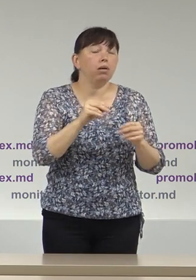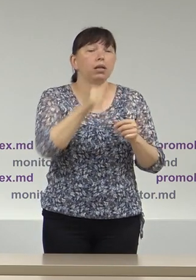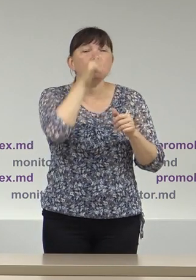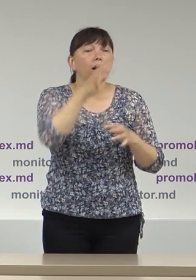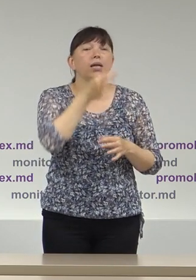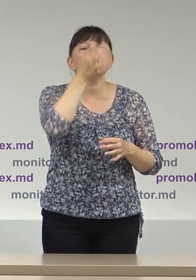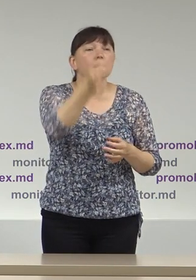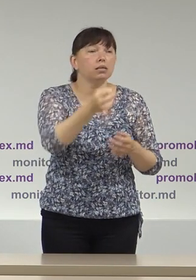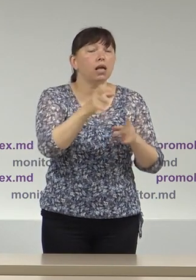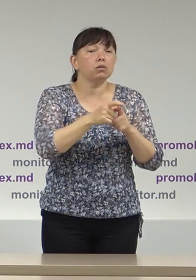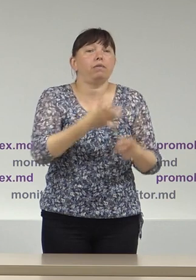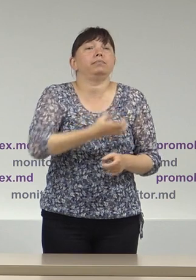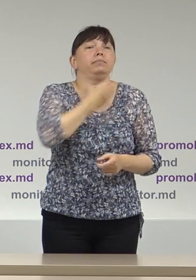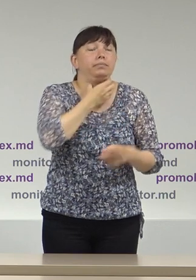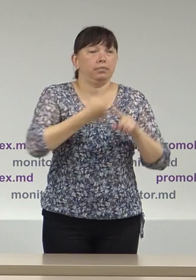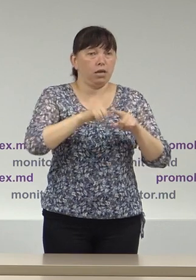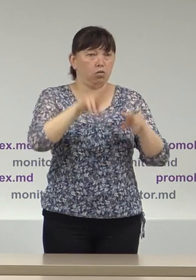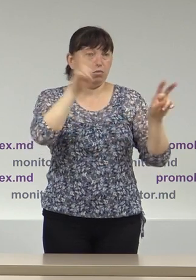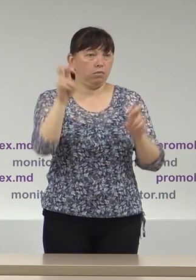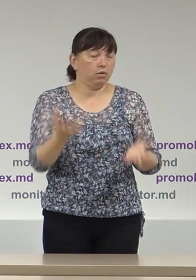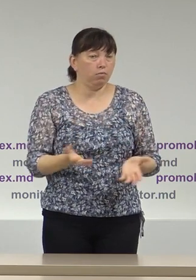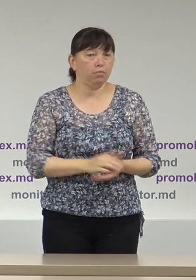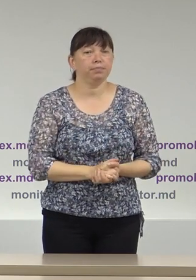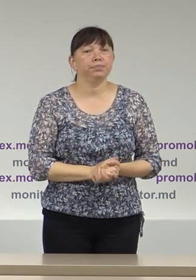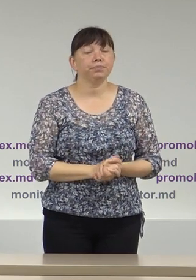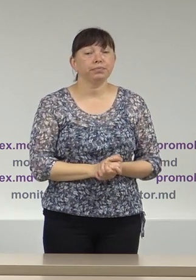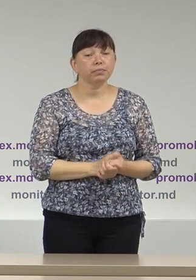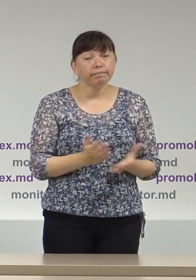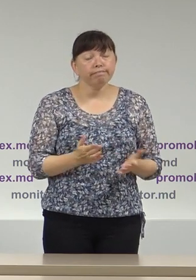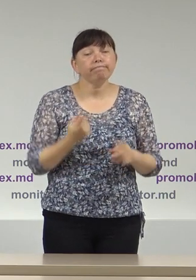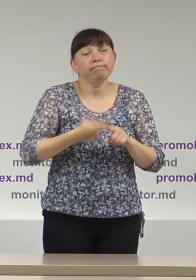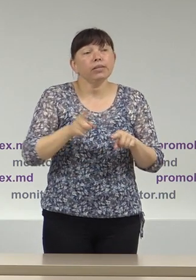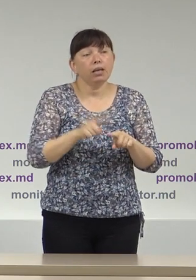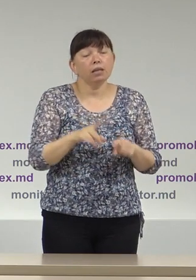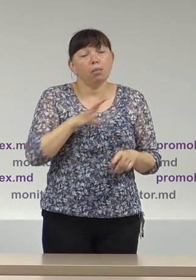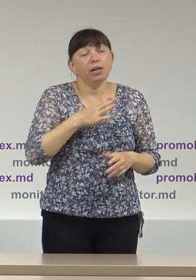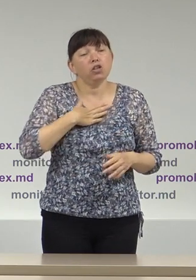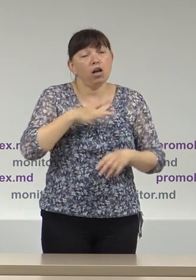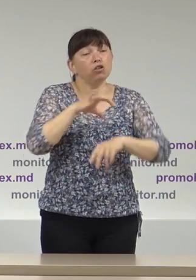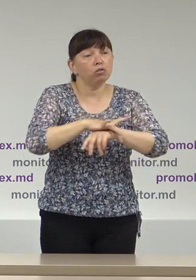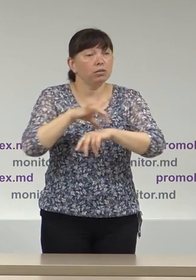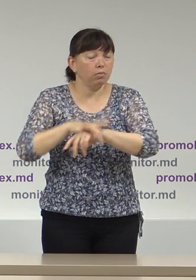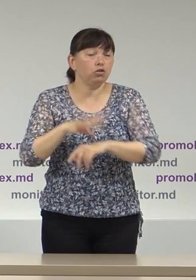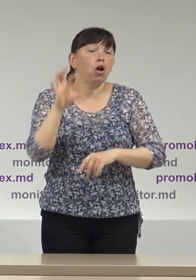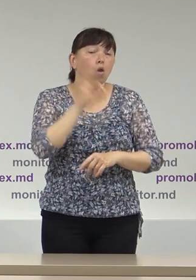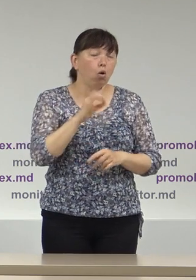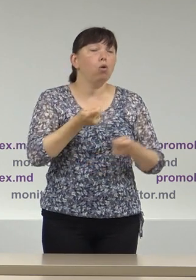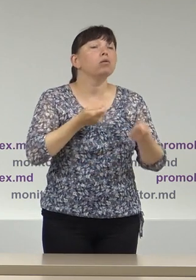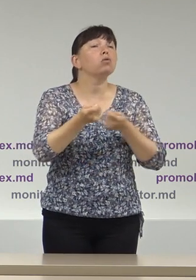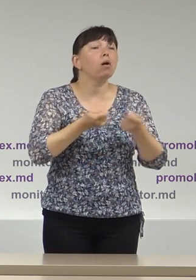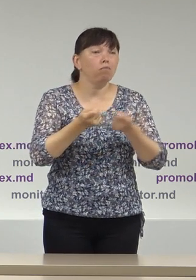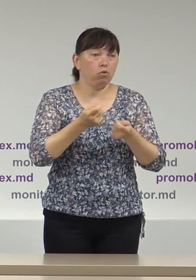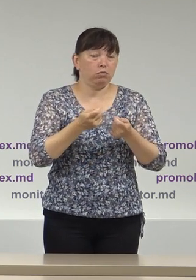prea mare la acest subiect acestea au fost constatările noastre cu referință la administrația